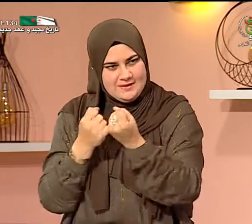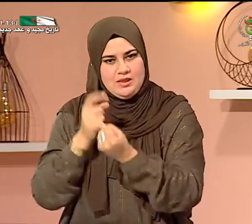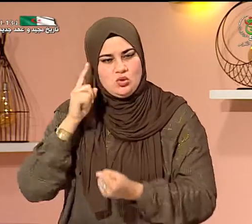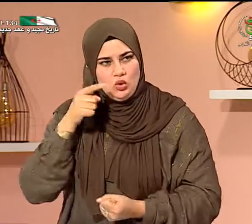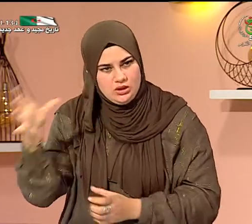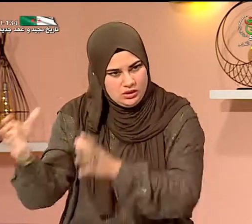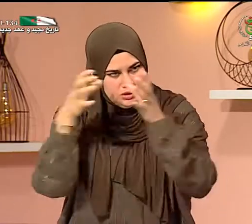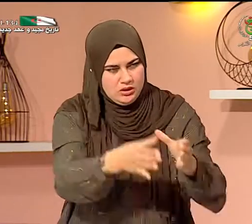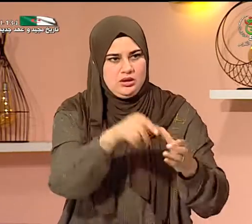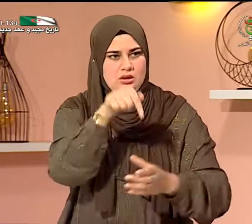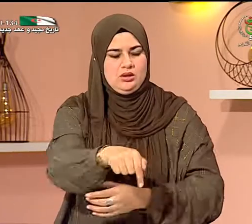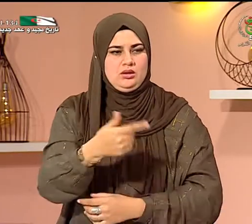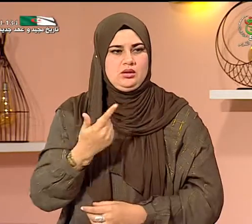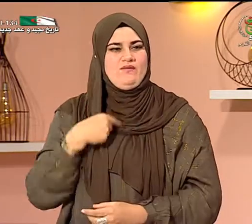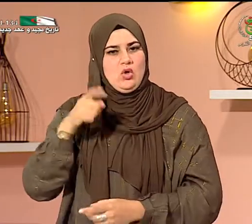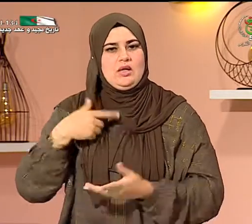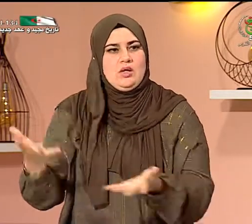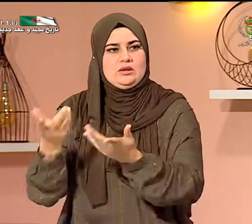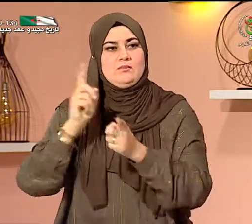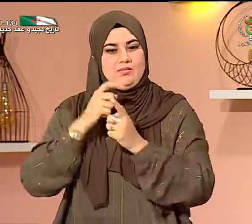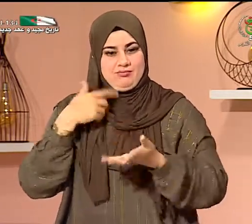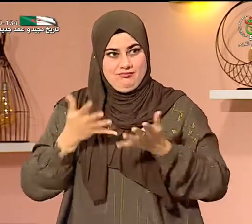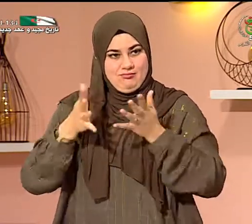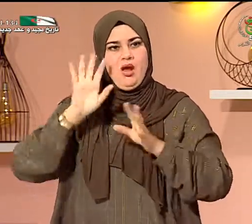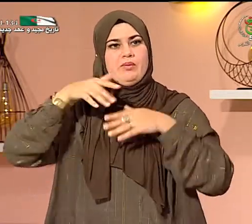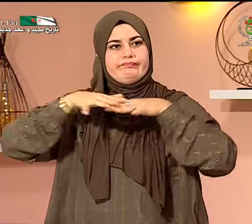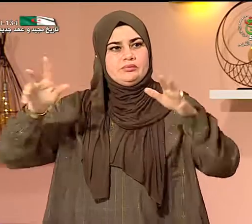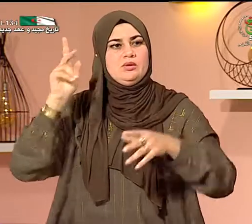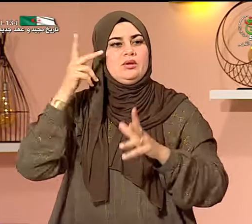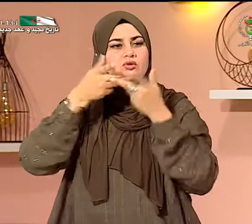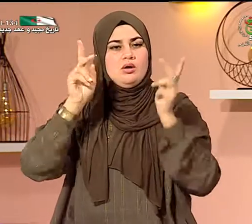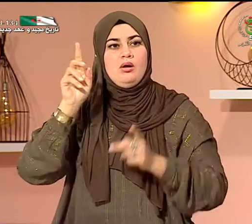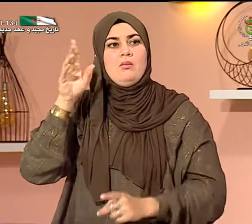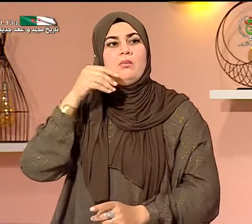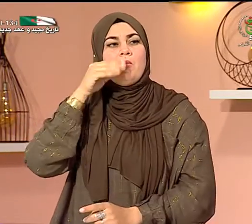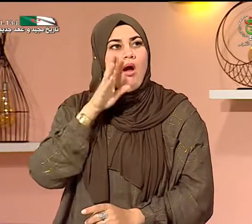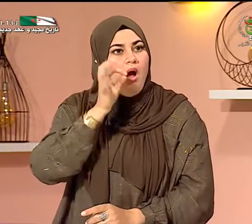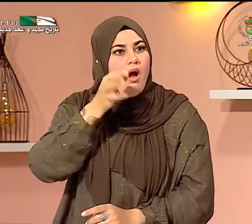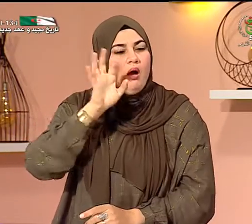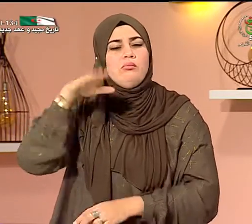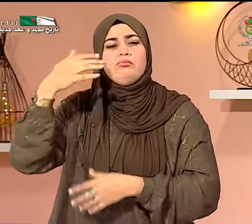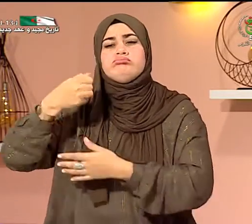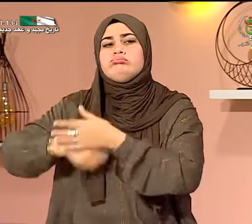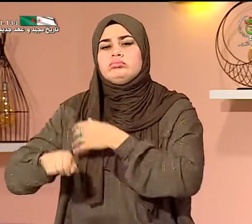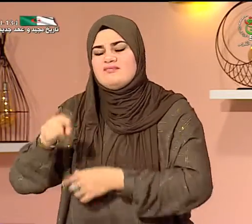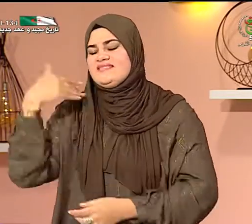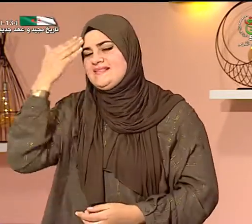الأطفال الآخرين كي يقوموا بالتواصل معي وبالتالي فهذا كان يساعدني